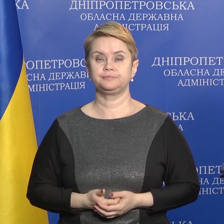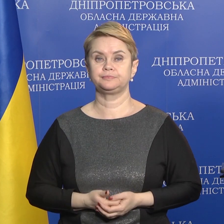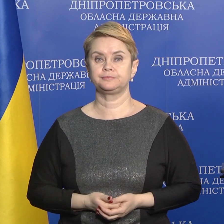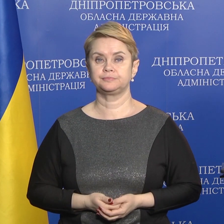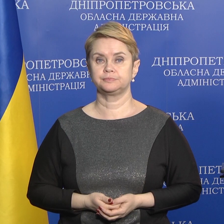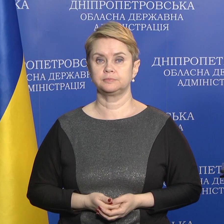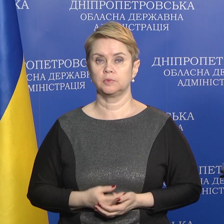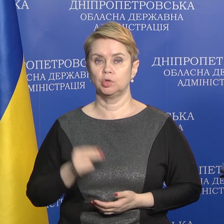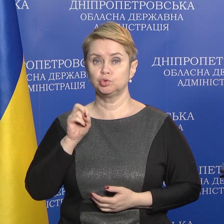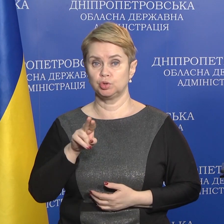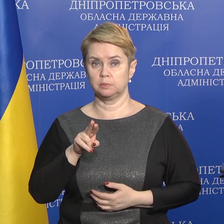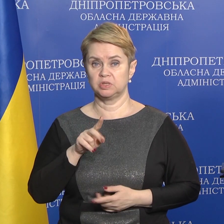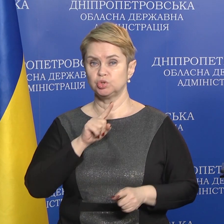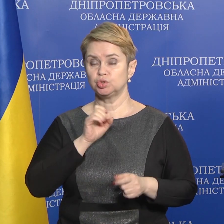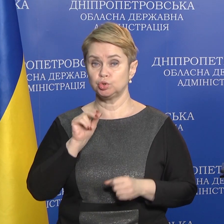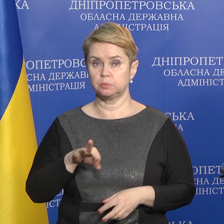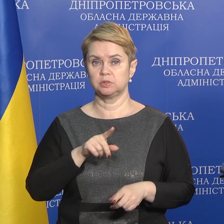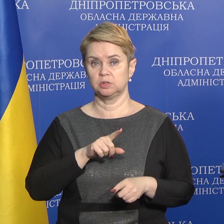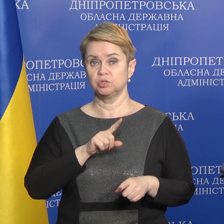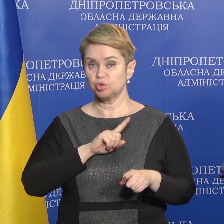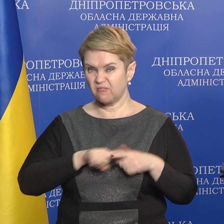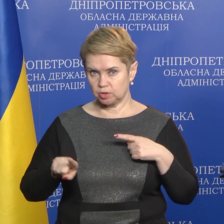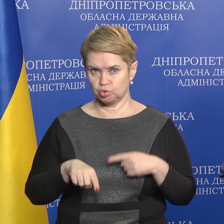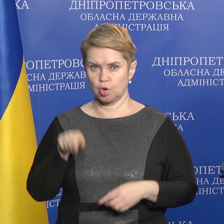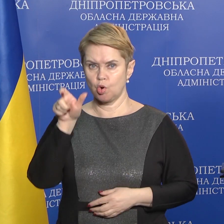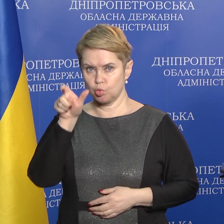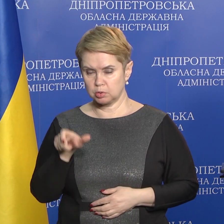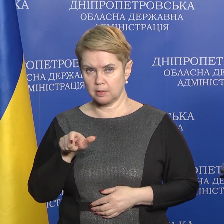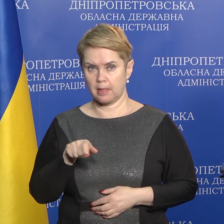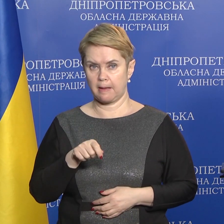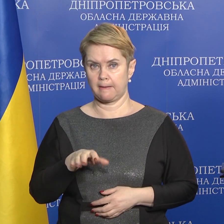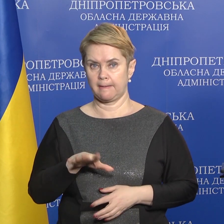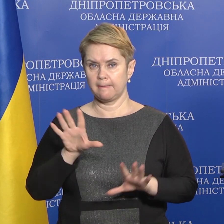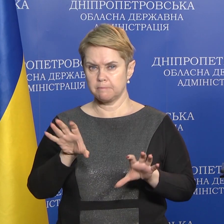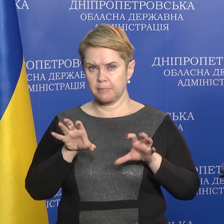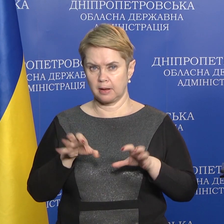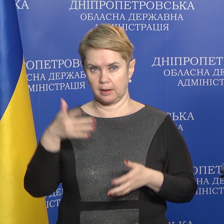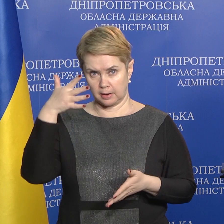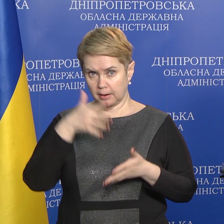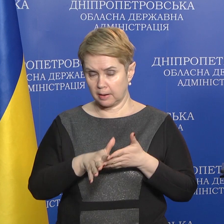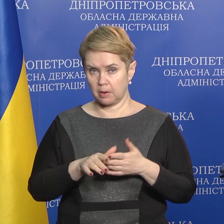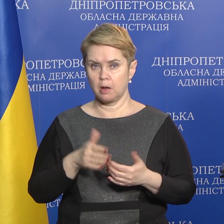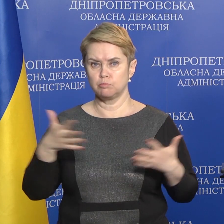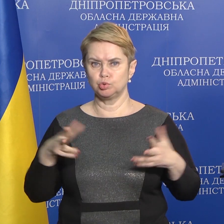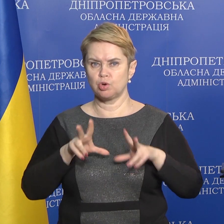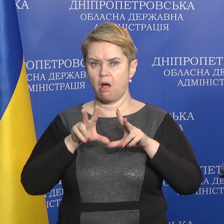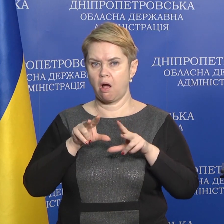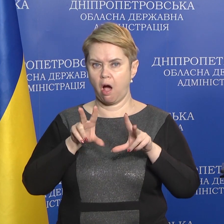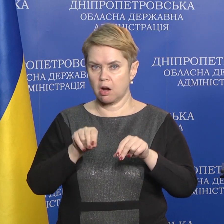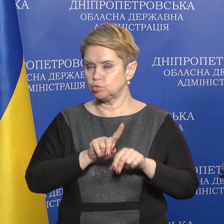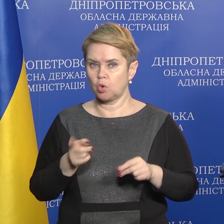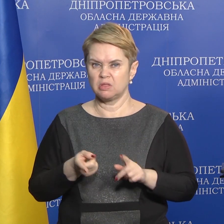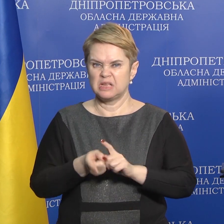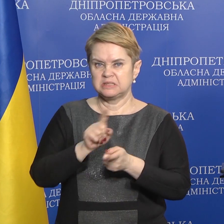Чим швидше людина прийме, тим більше гарантія, що не